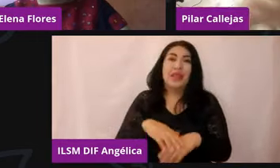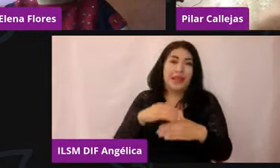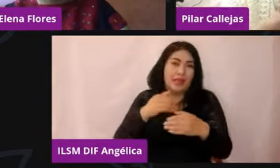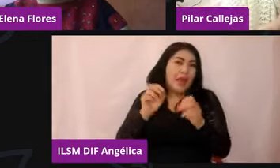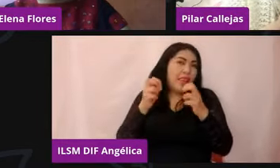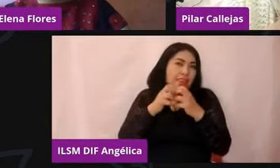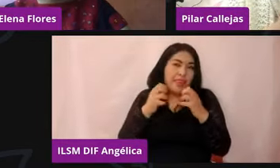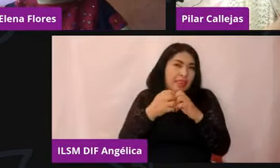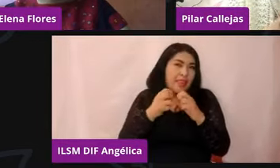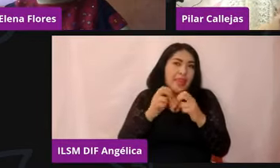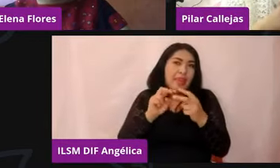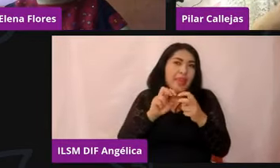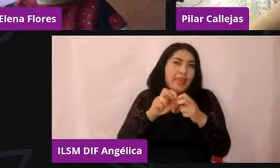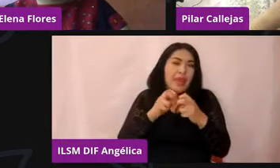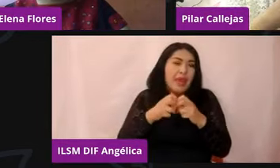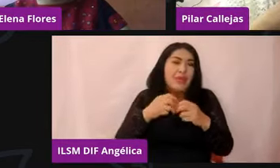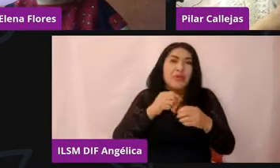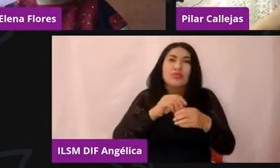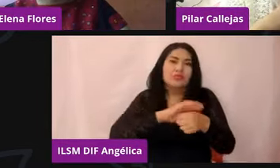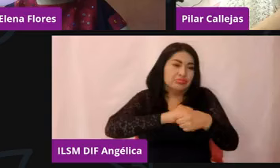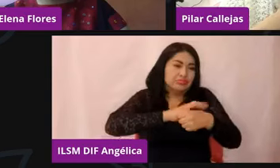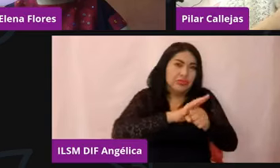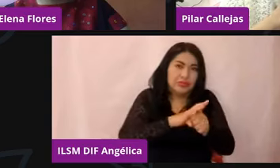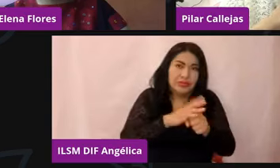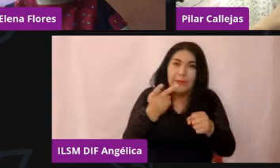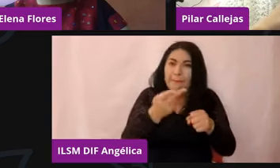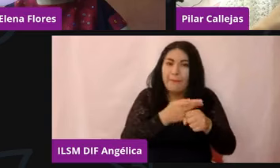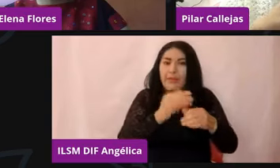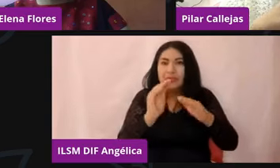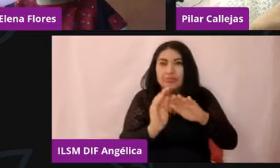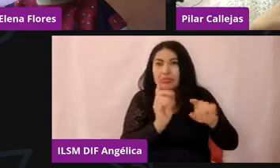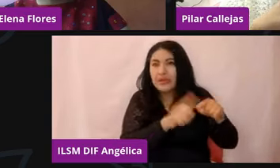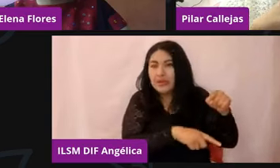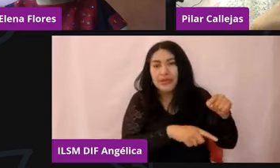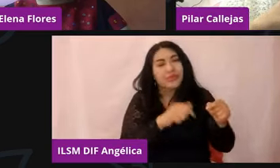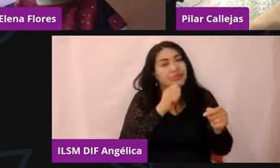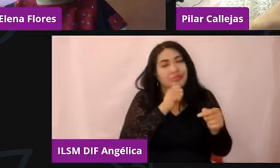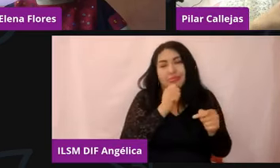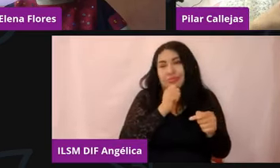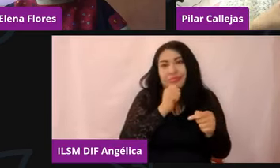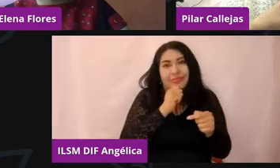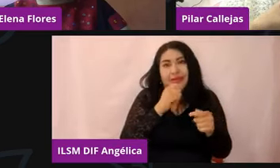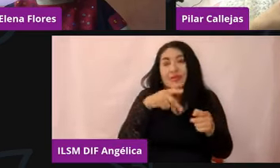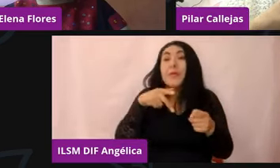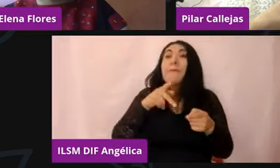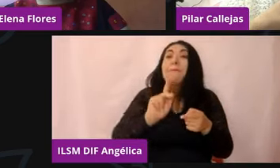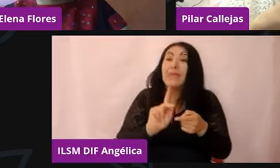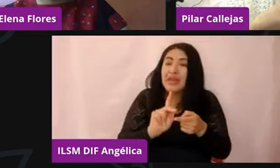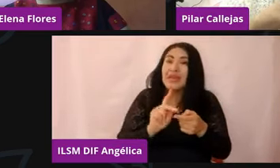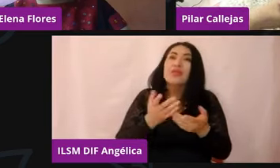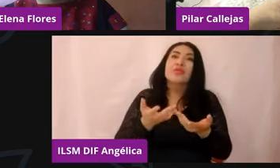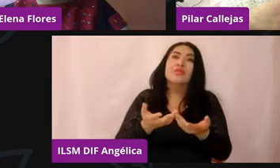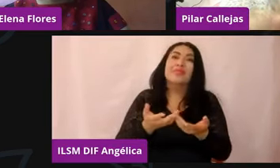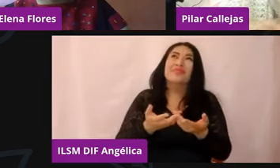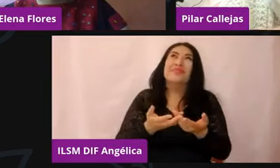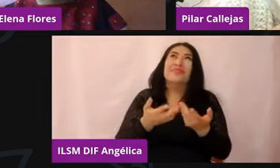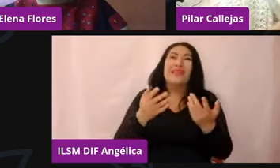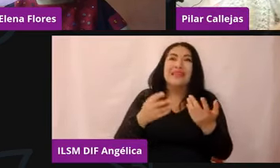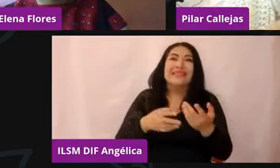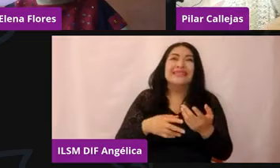estaríamos hablando de otra ente, pero más bien sería como toda esta cantidad de